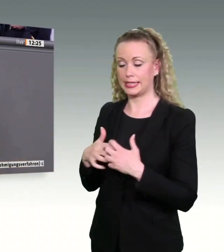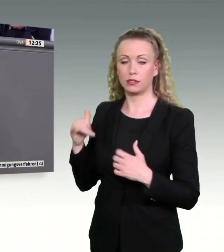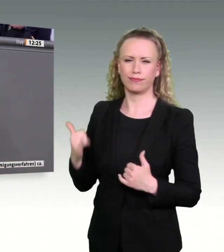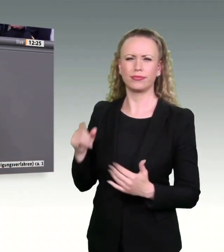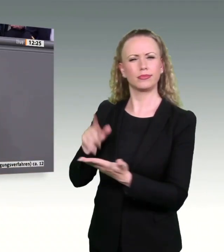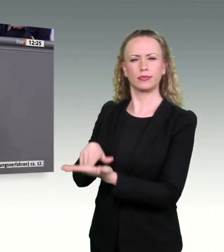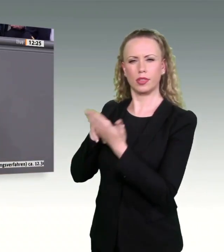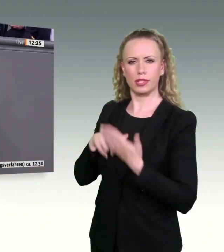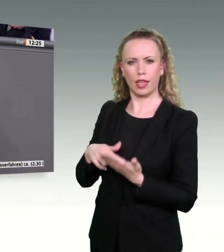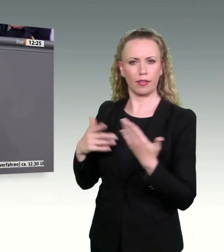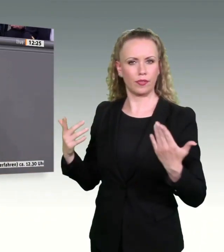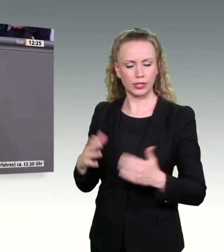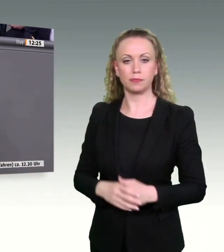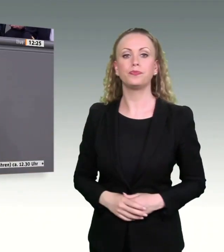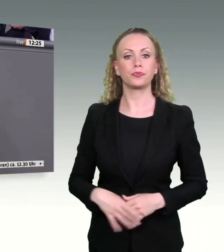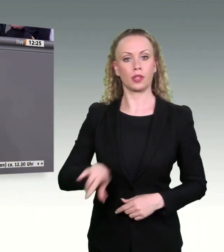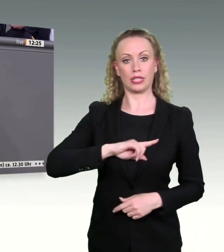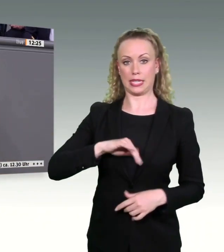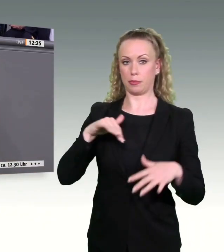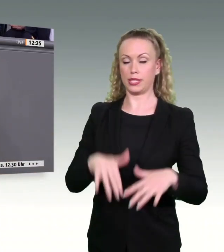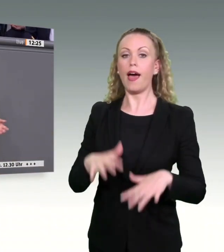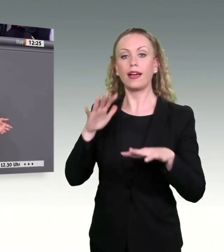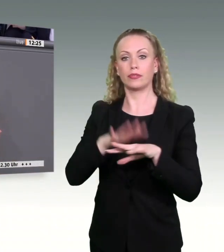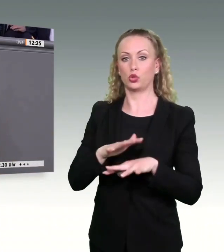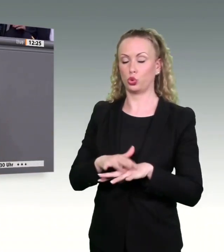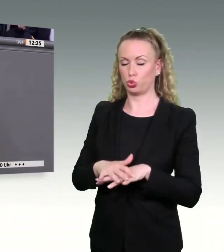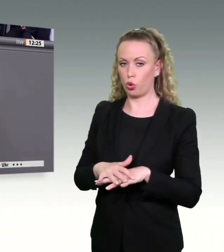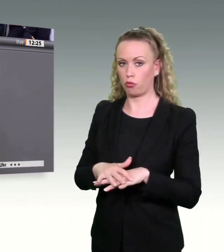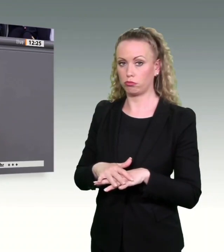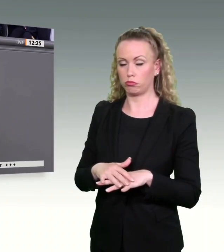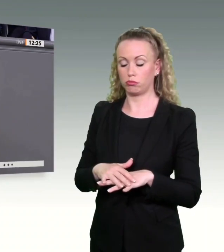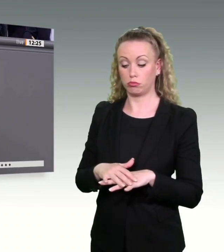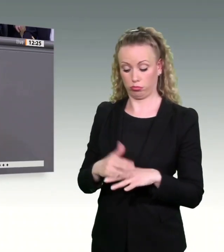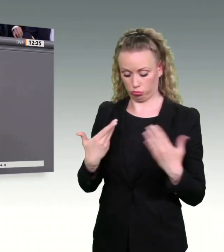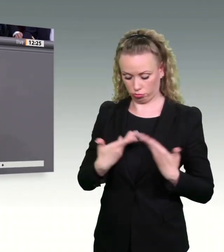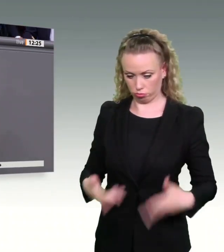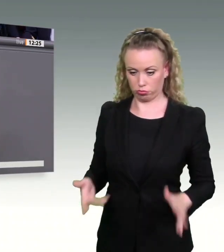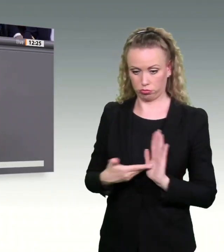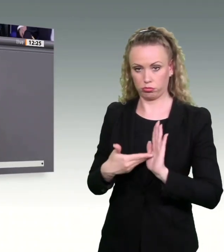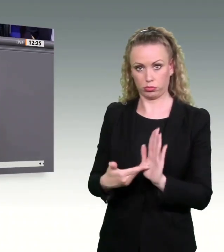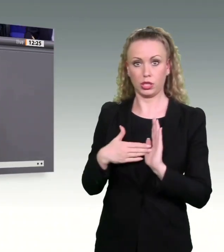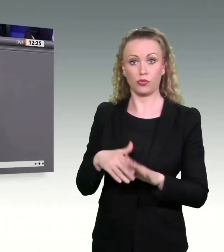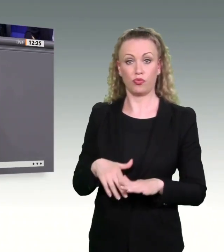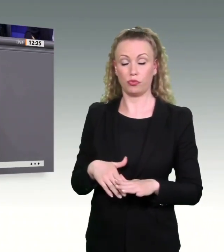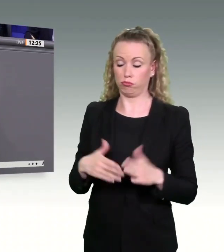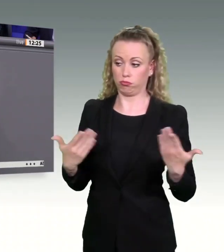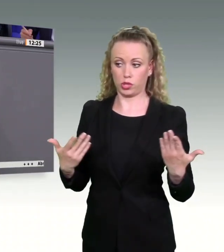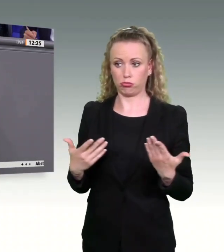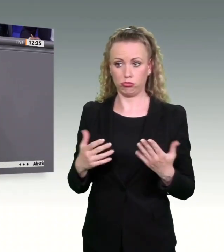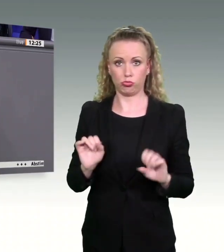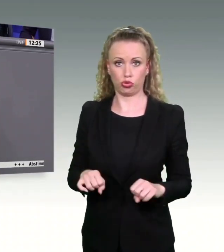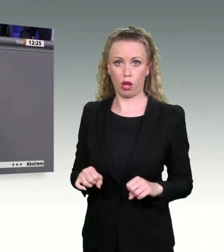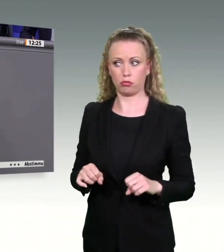stark wie seine eigene Infrastruktur. Aber Deutschland ist eben auch zu langsam, zu kompliziert, zu